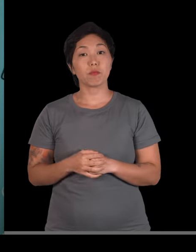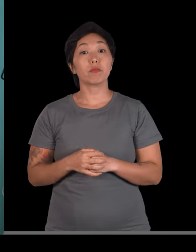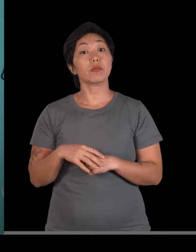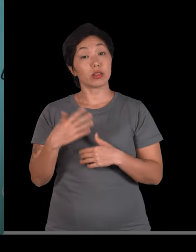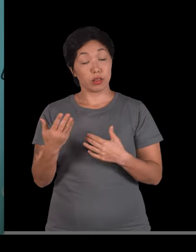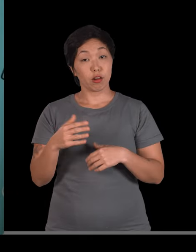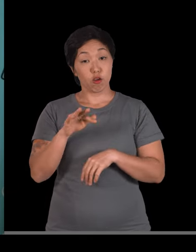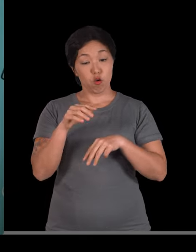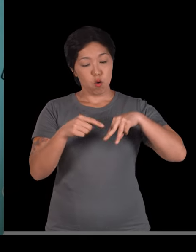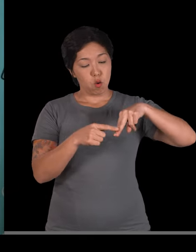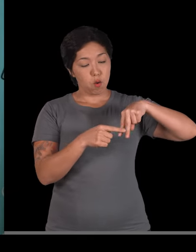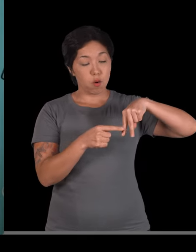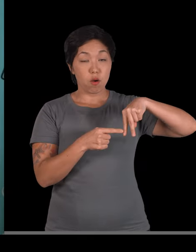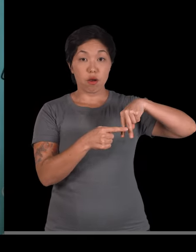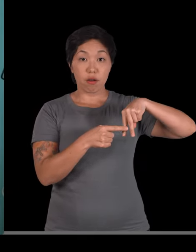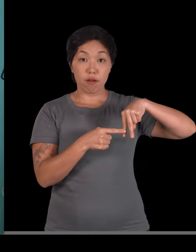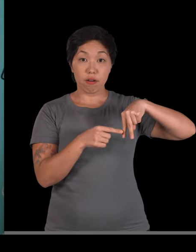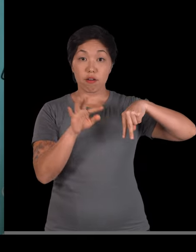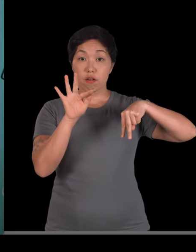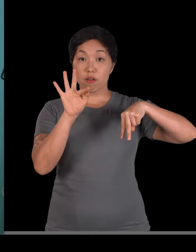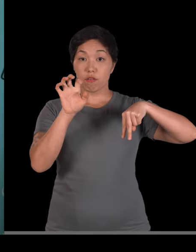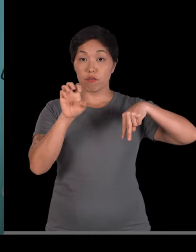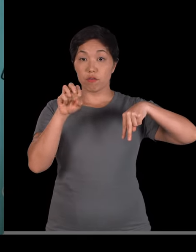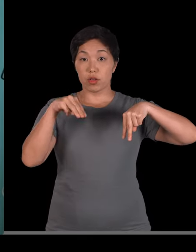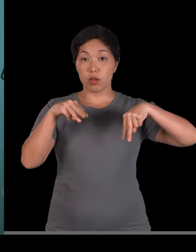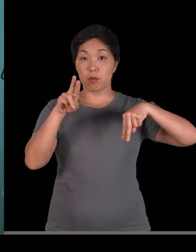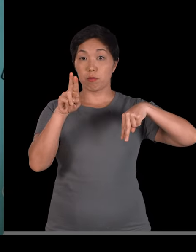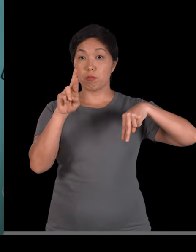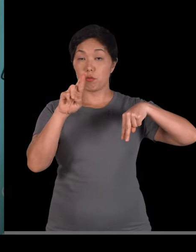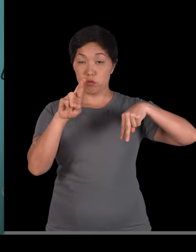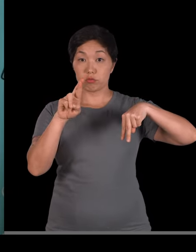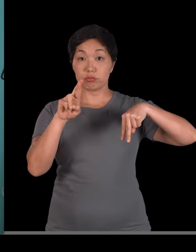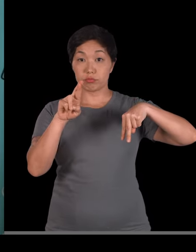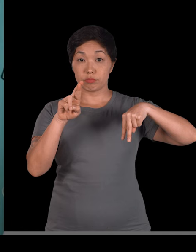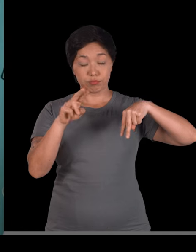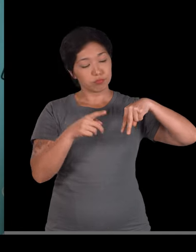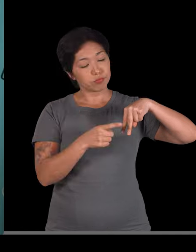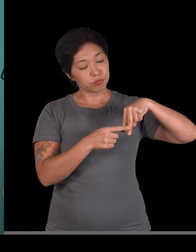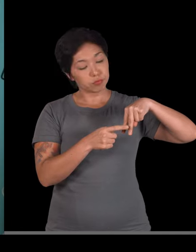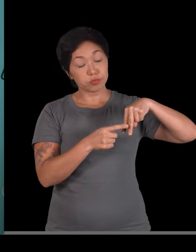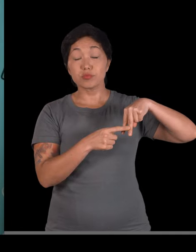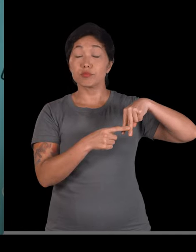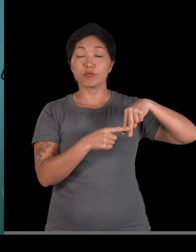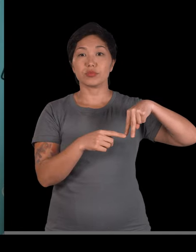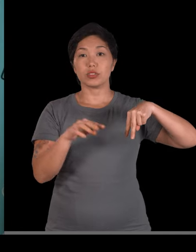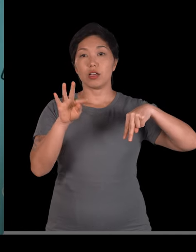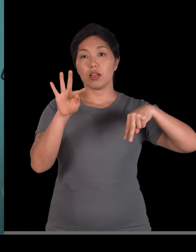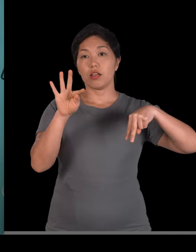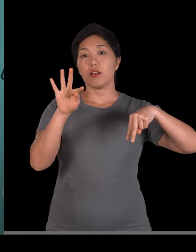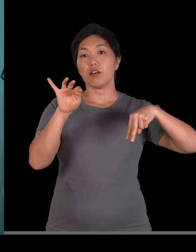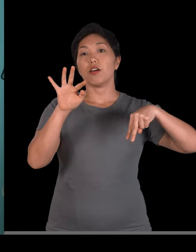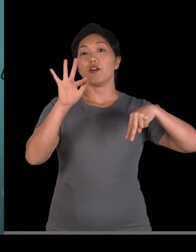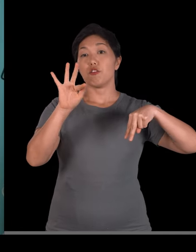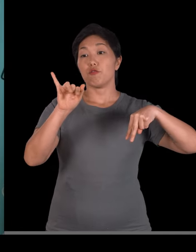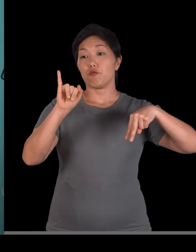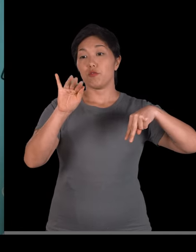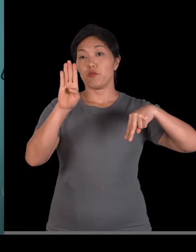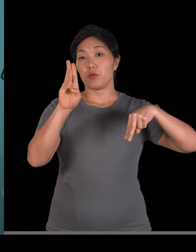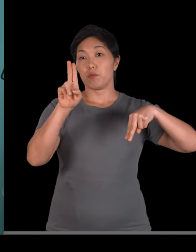O fêmur, que é o maior osso que a gente tem, que é o osso da coxa. Veja, a fíbula e a tíbia, ossos aqui do que a gente chama de canela,